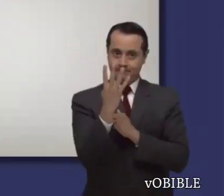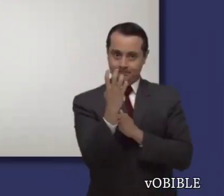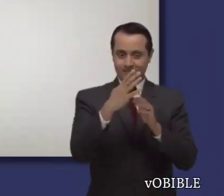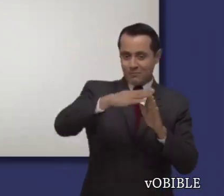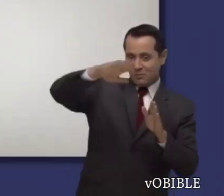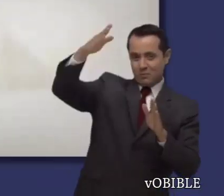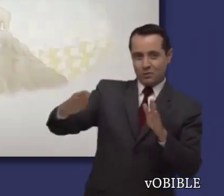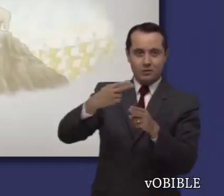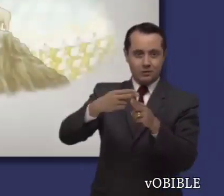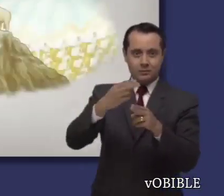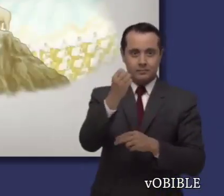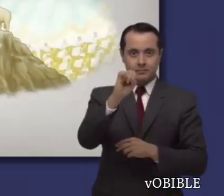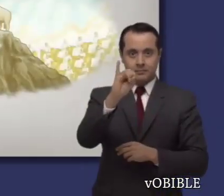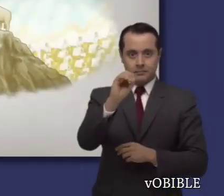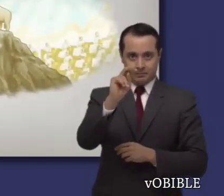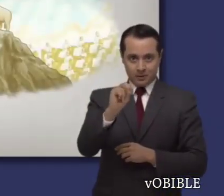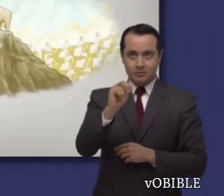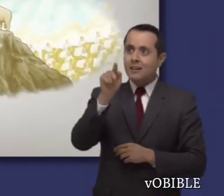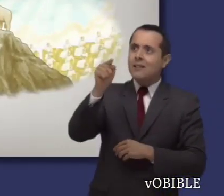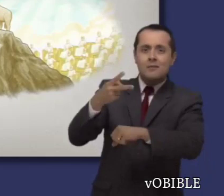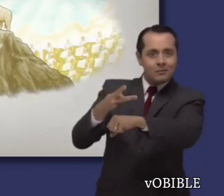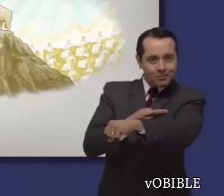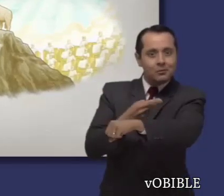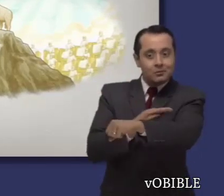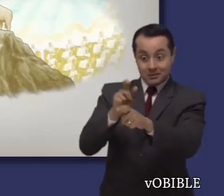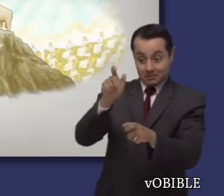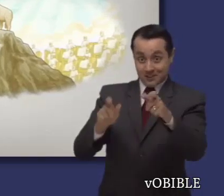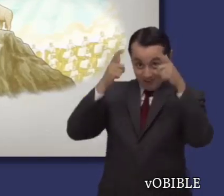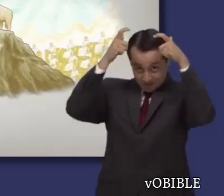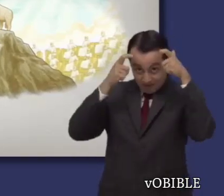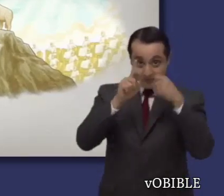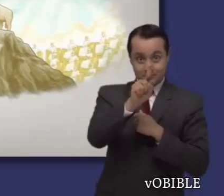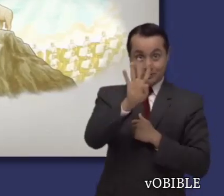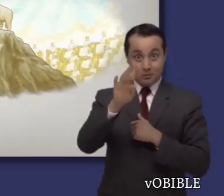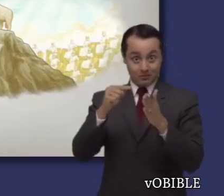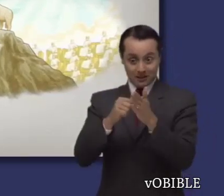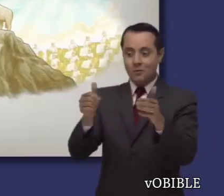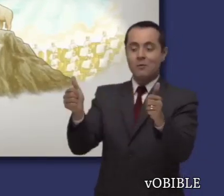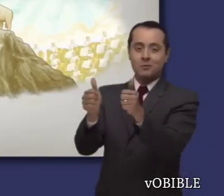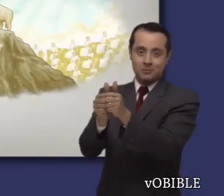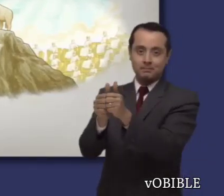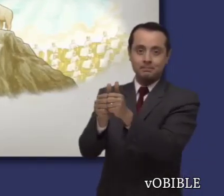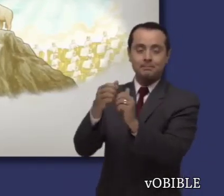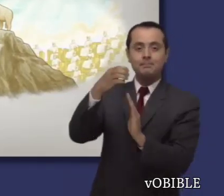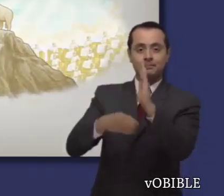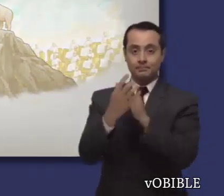El capítulo 14 presenta al cordero de pie en el monte Sion con los 144 mil.